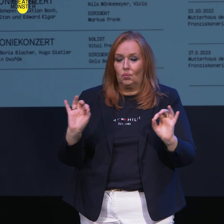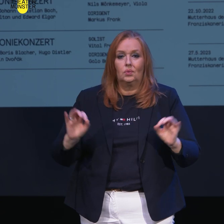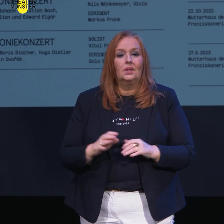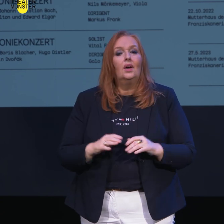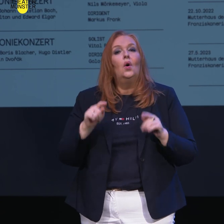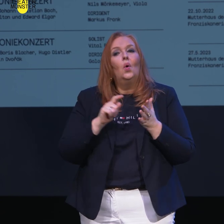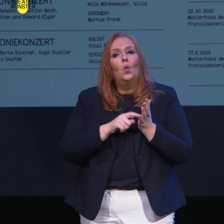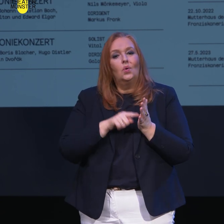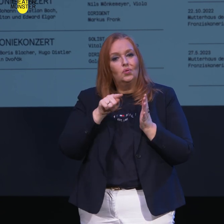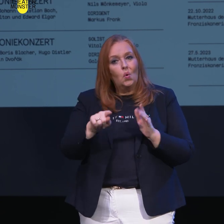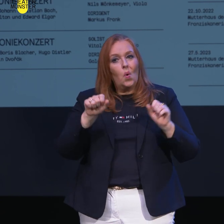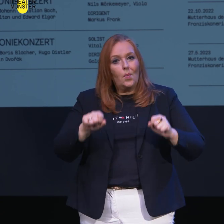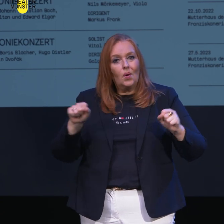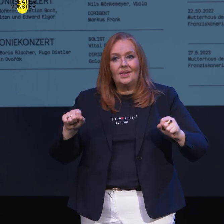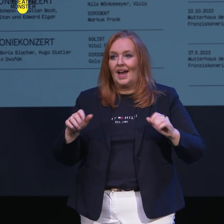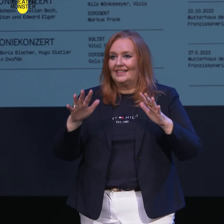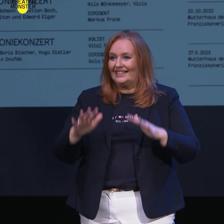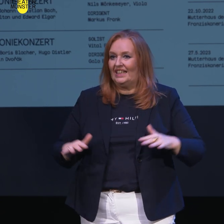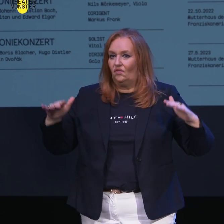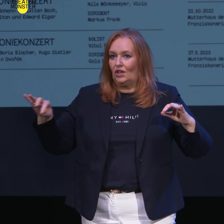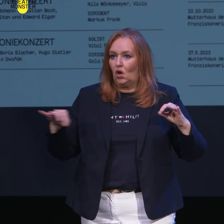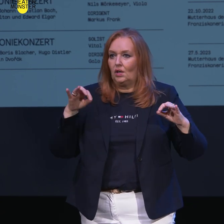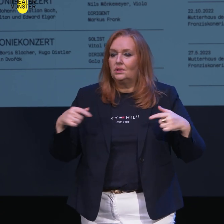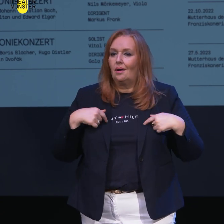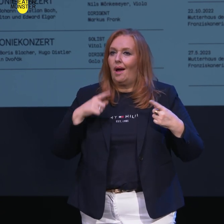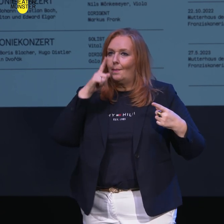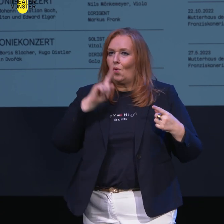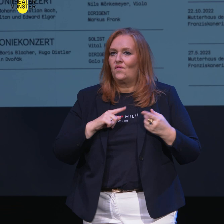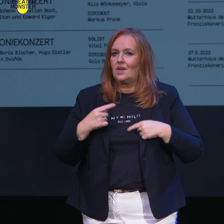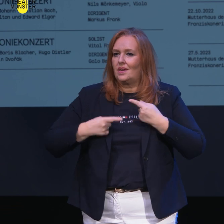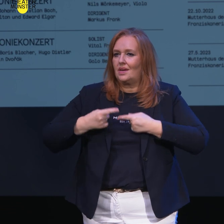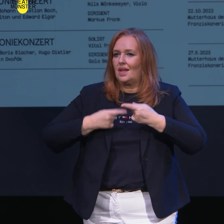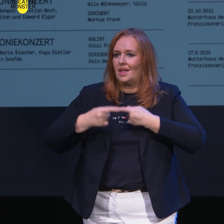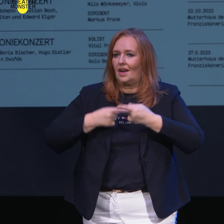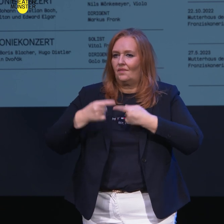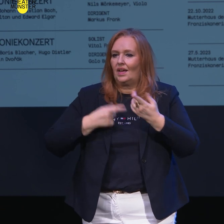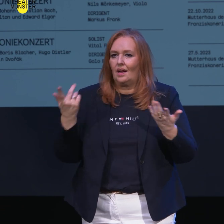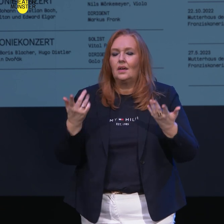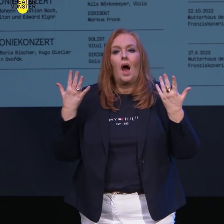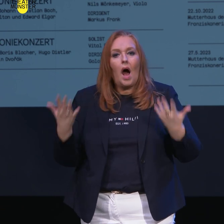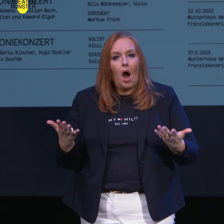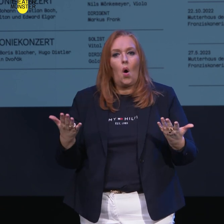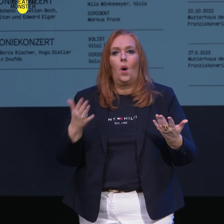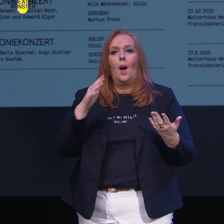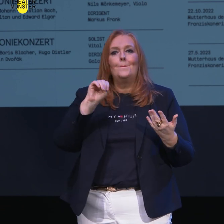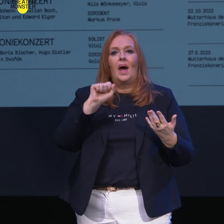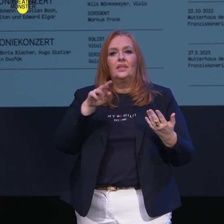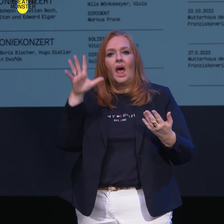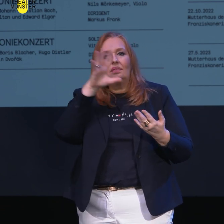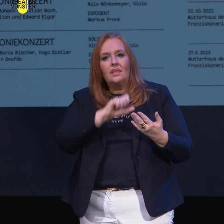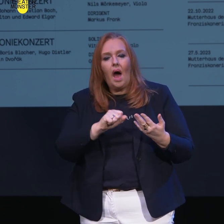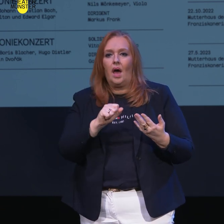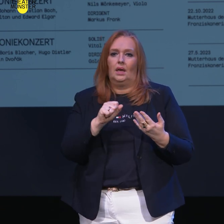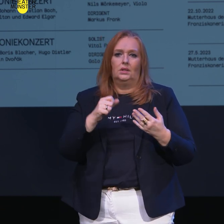Denn es gibt uns die Möglichkeit, als Sinfonieorchester Profil zu entwickeln. Und dazu gehören eben auch die Monday Night Music Konzerte,